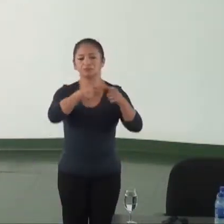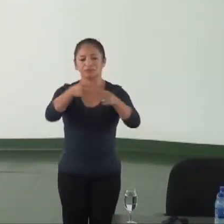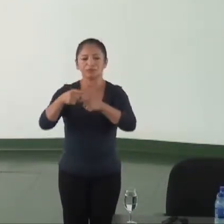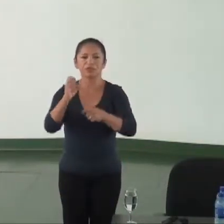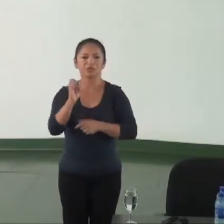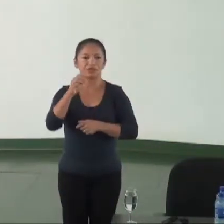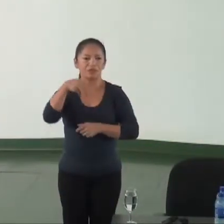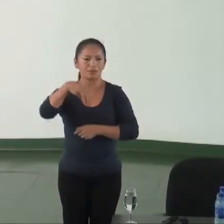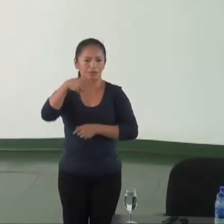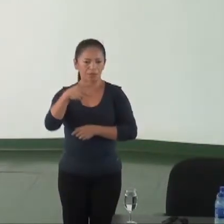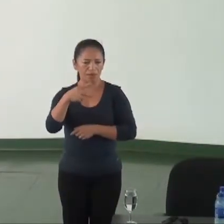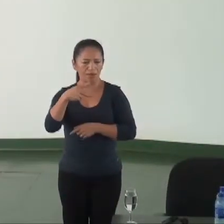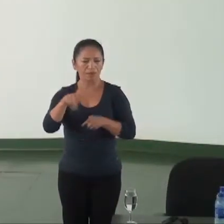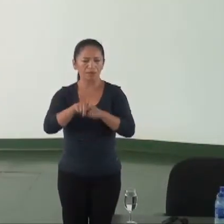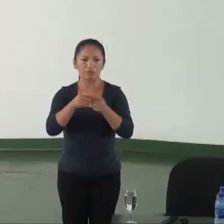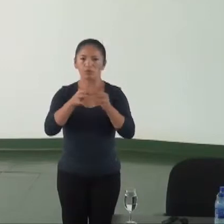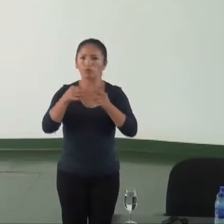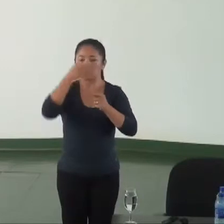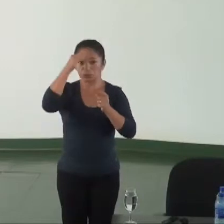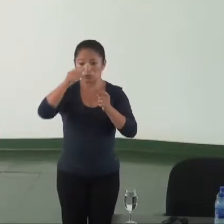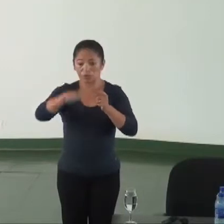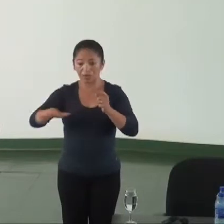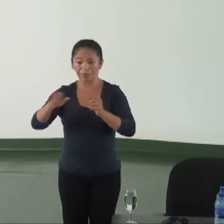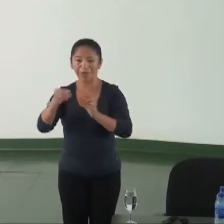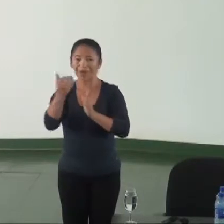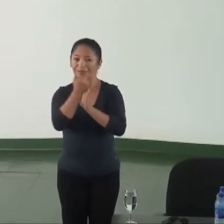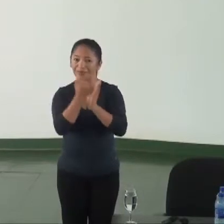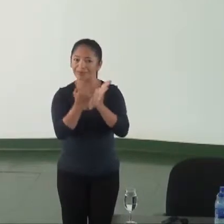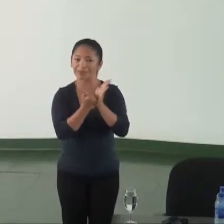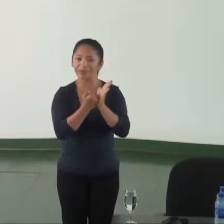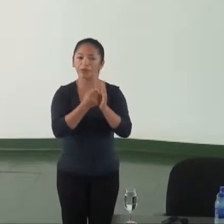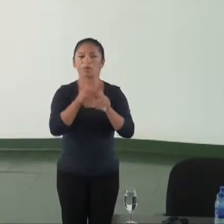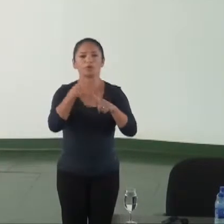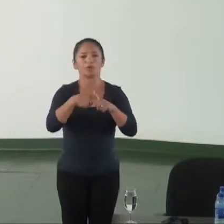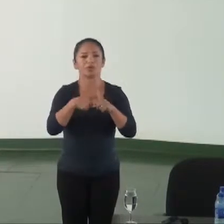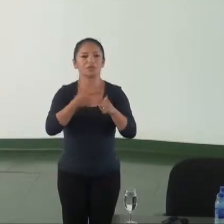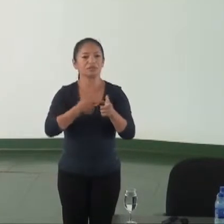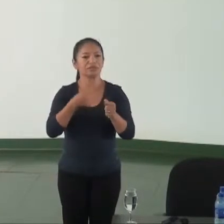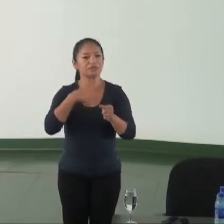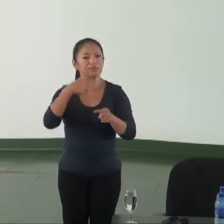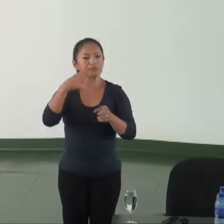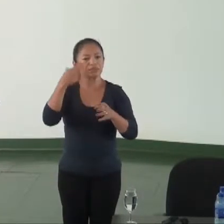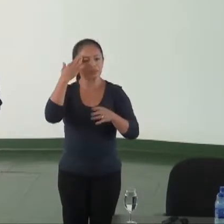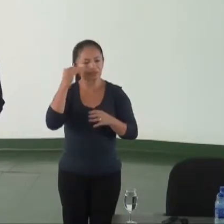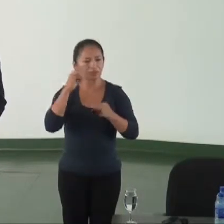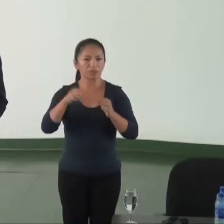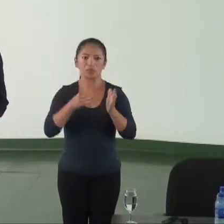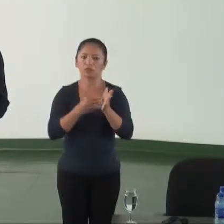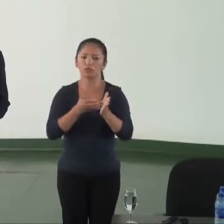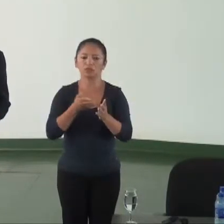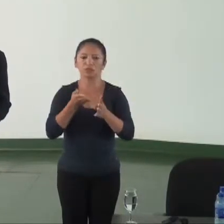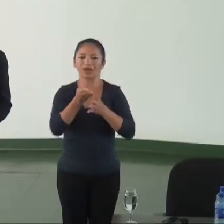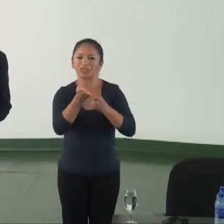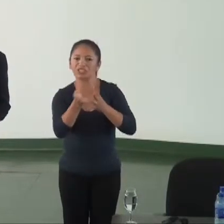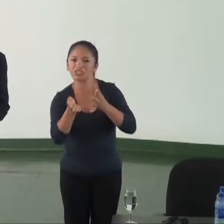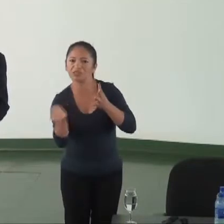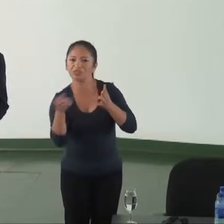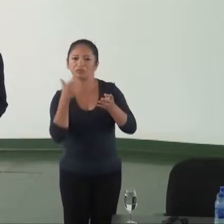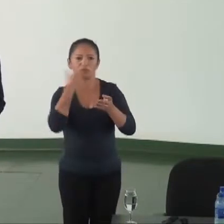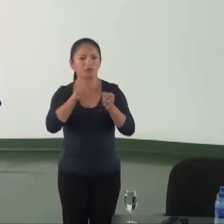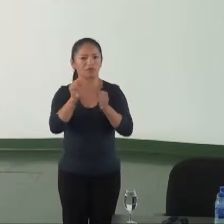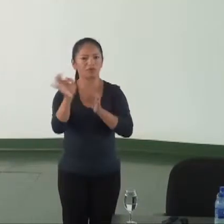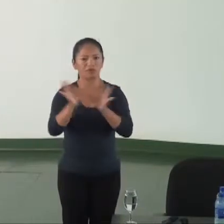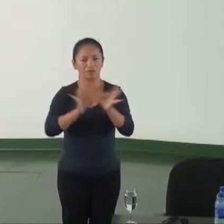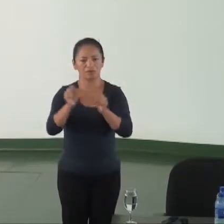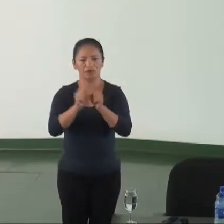CNMP pelos membros do Ministério Público, por quanto existe a sensação de que nem todas as diretrizes do Conselho Nacional do Ministério